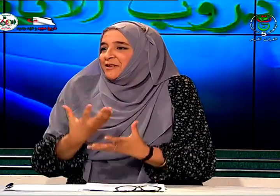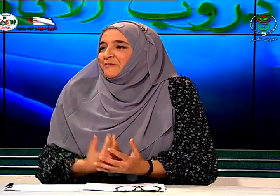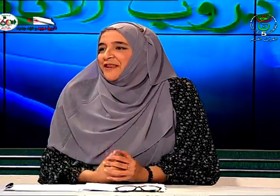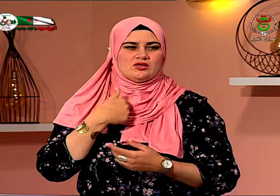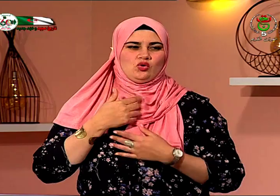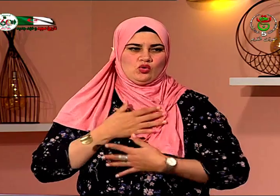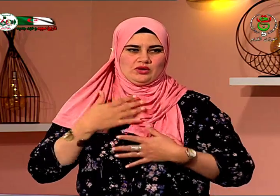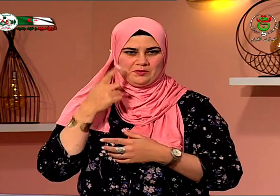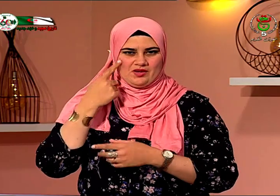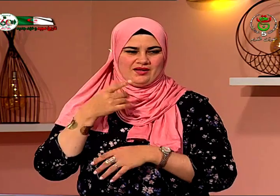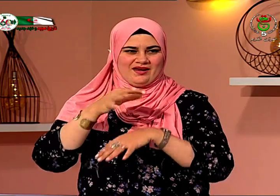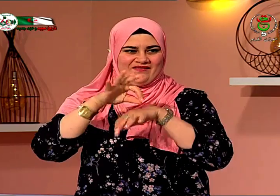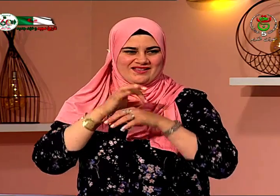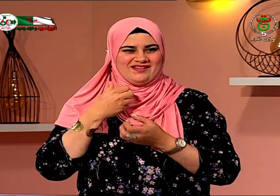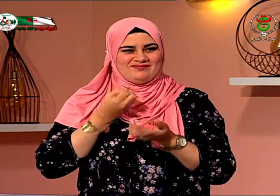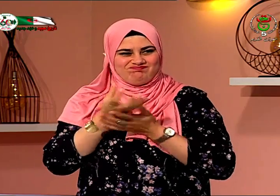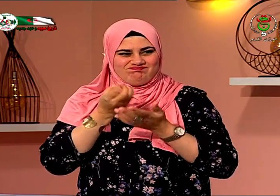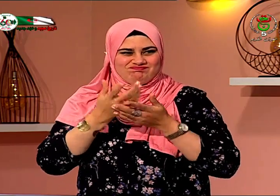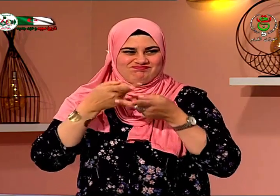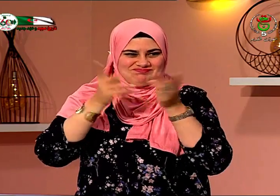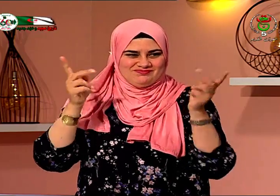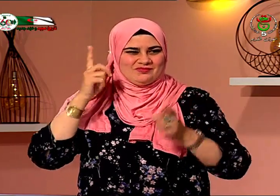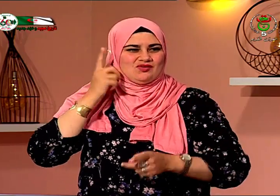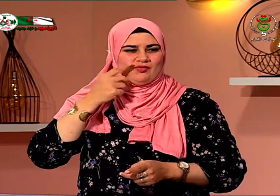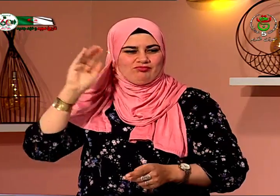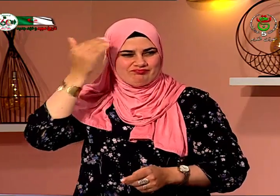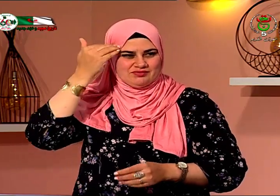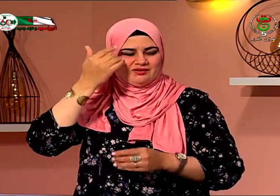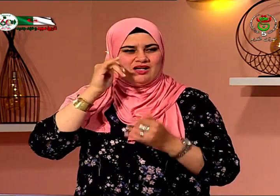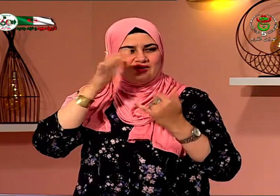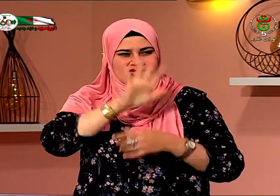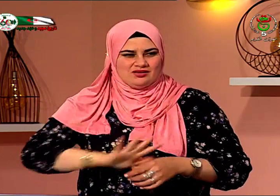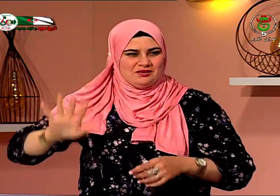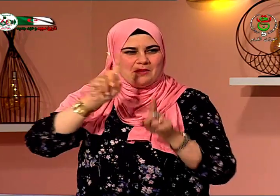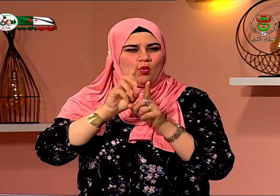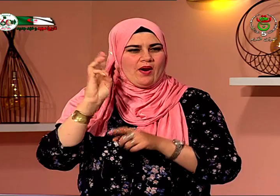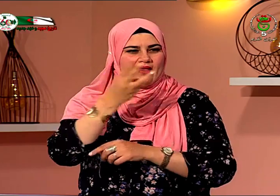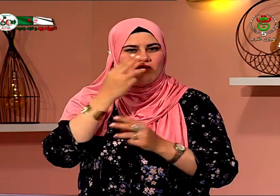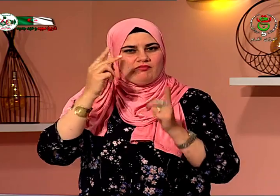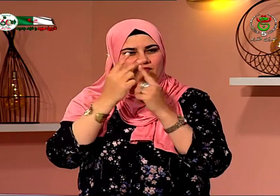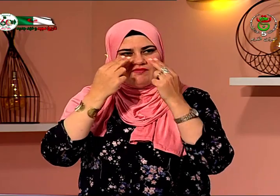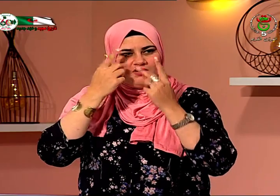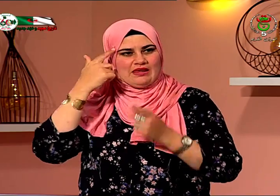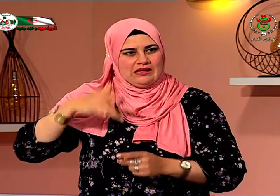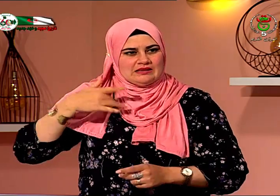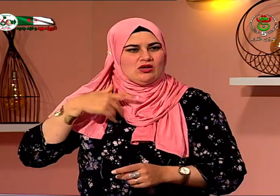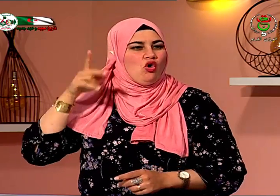أشكركم أنا جدا فرحانة لأني هنا وتمكنت أني نقول كل وشكي حبا نقول